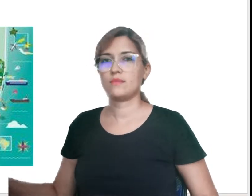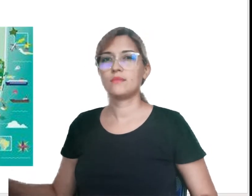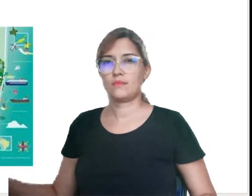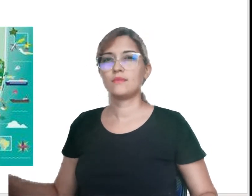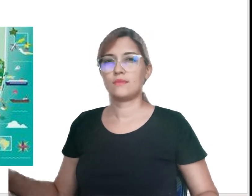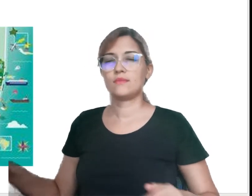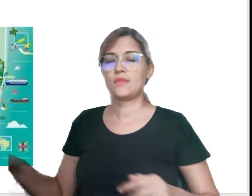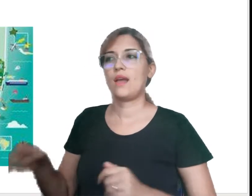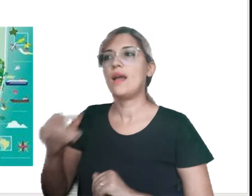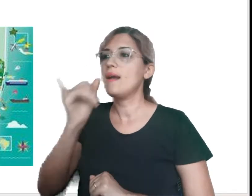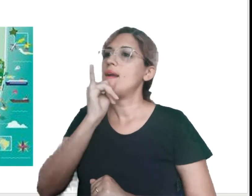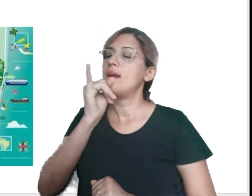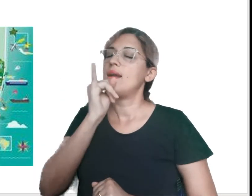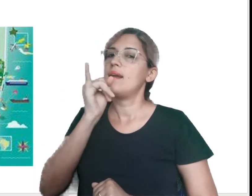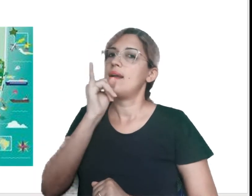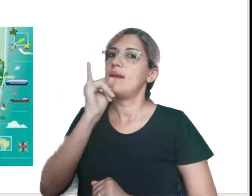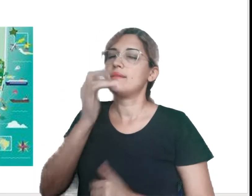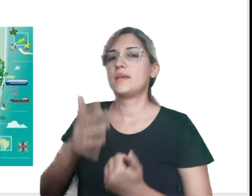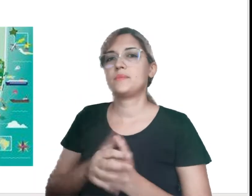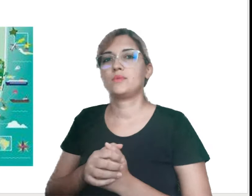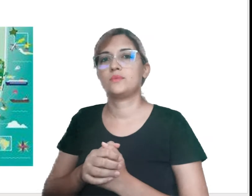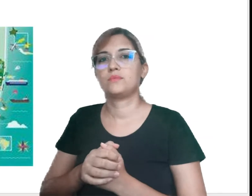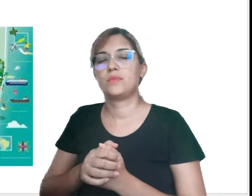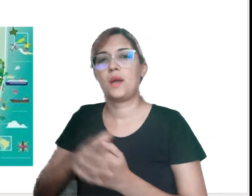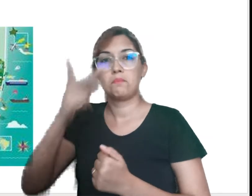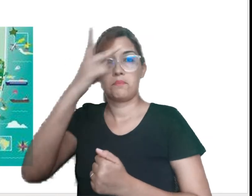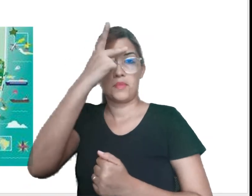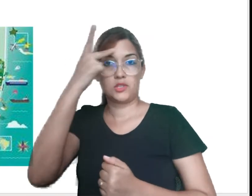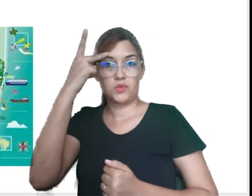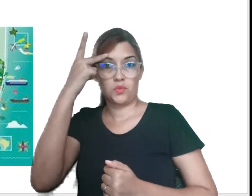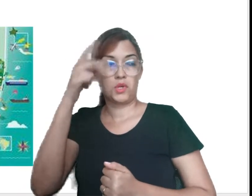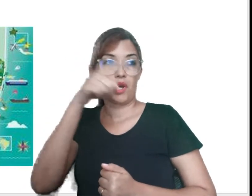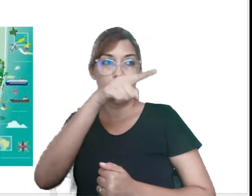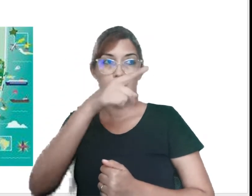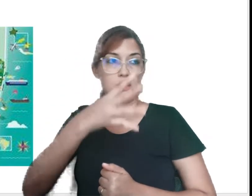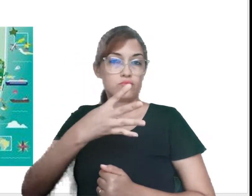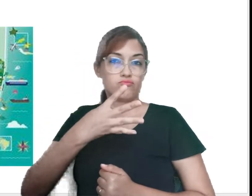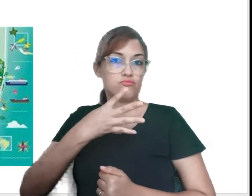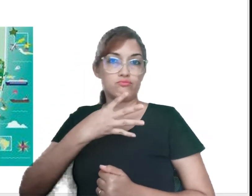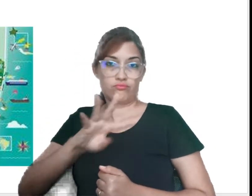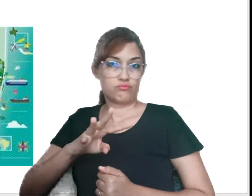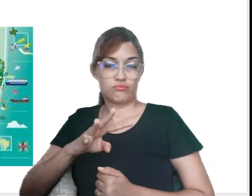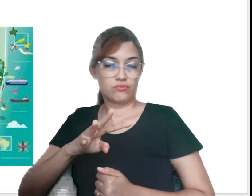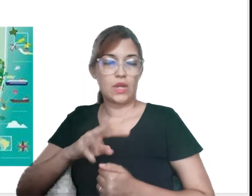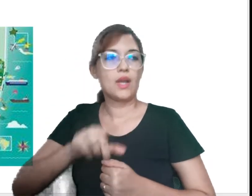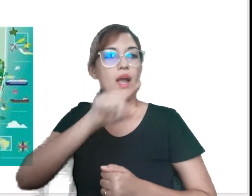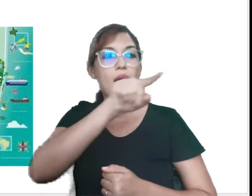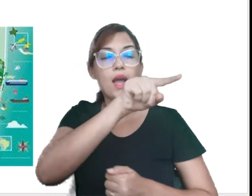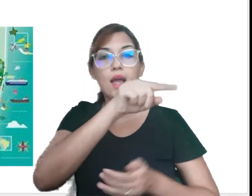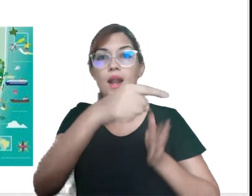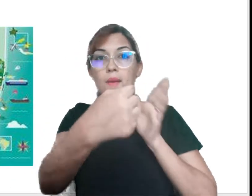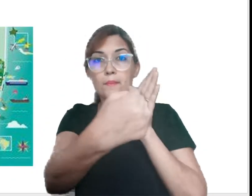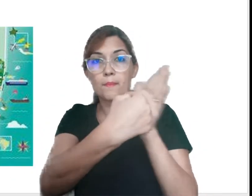Por exemplo, você pode perguntar de onde. Uma pessoa que eu não conheço, ela pode me perguntar, né?